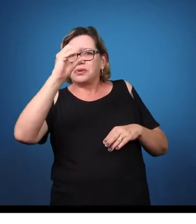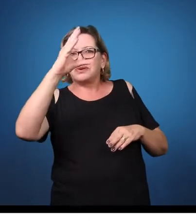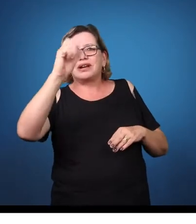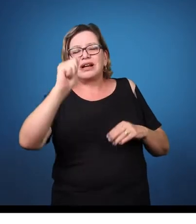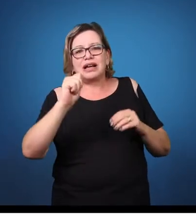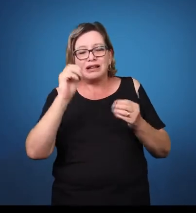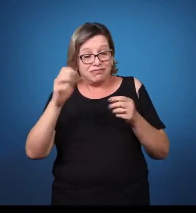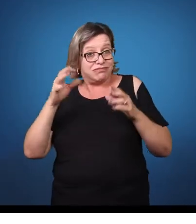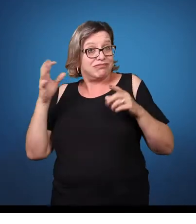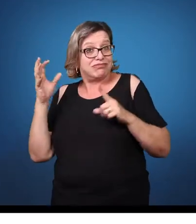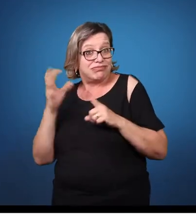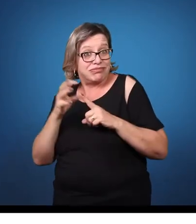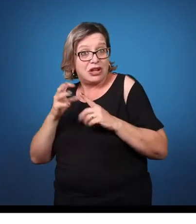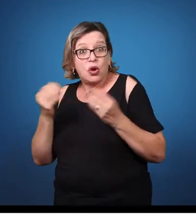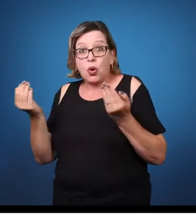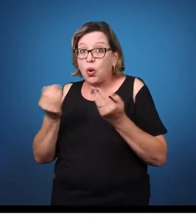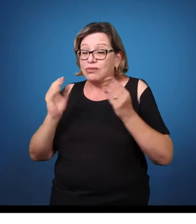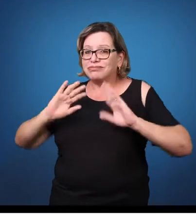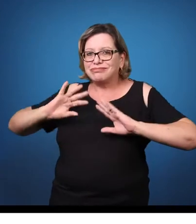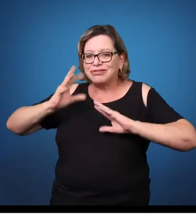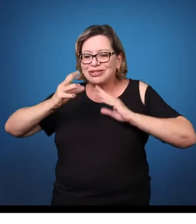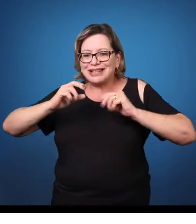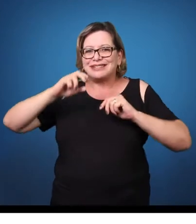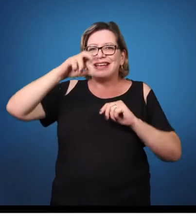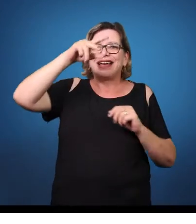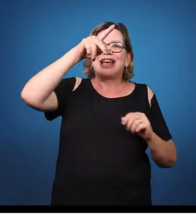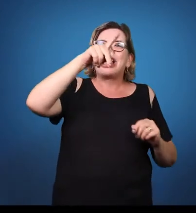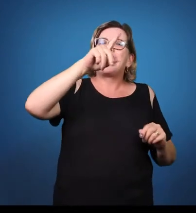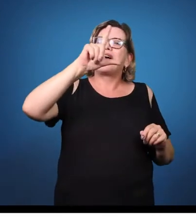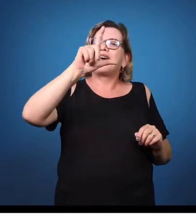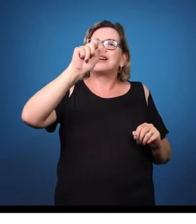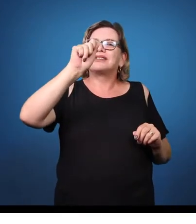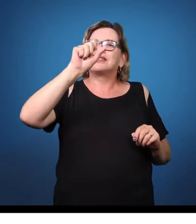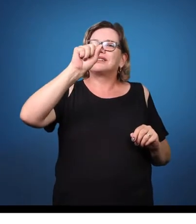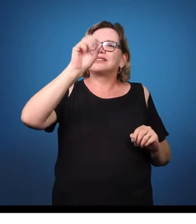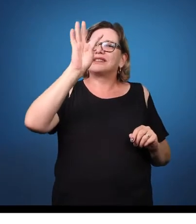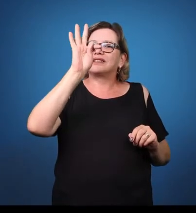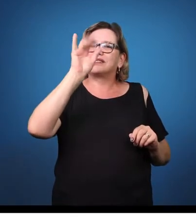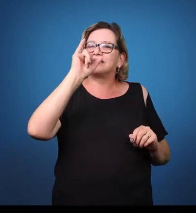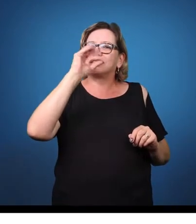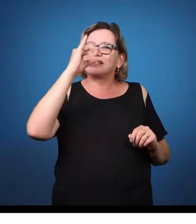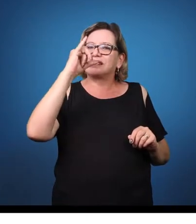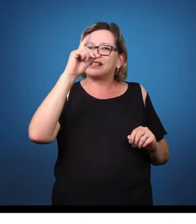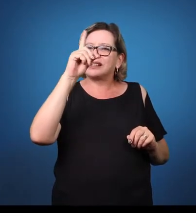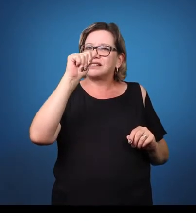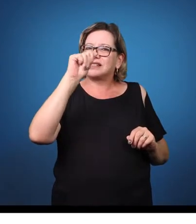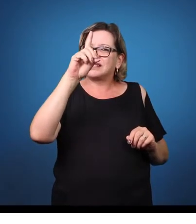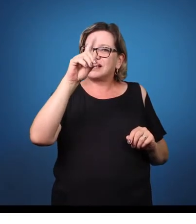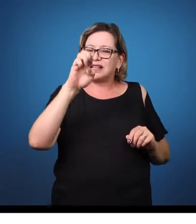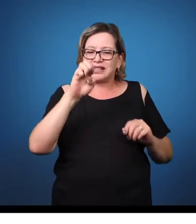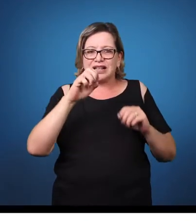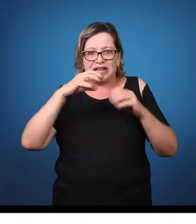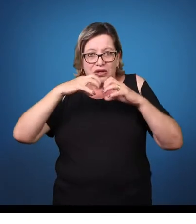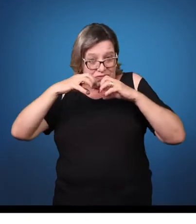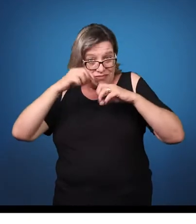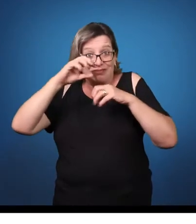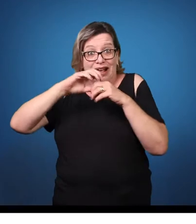que está com um distúrbio, que apresenta um dano, ela pode ser estimulada. E outras áreas